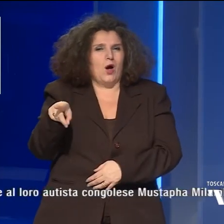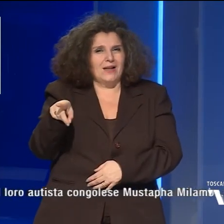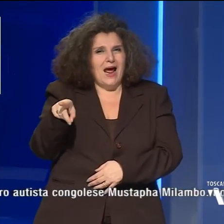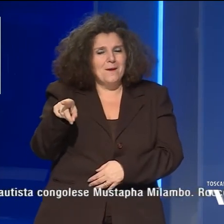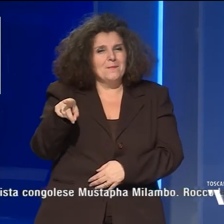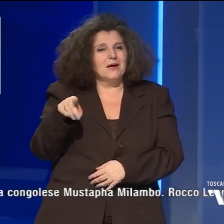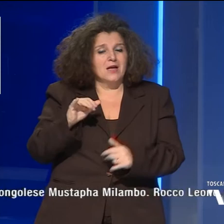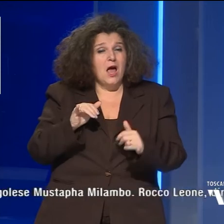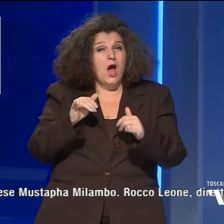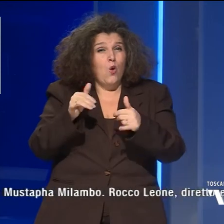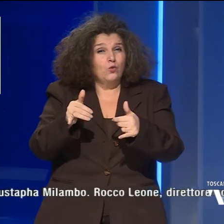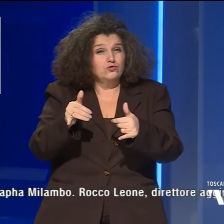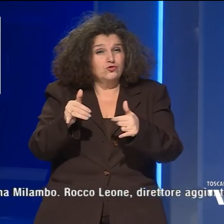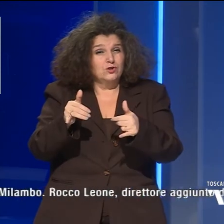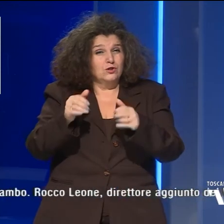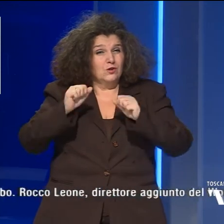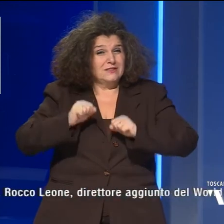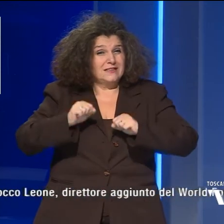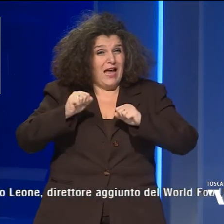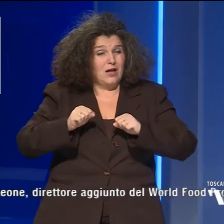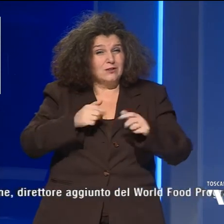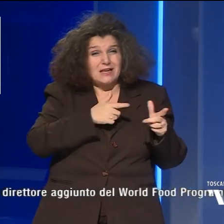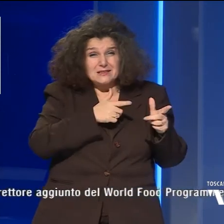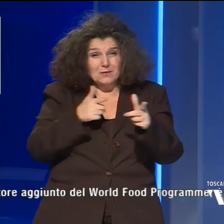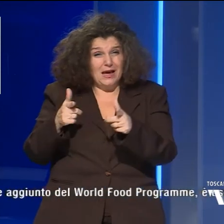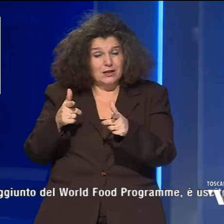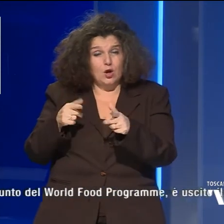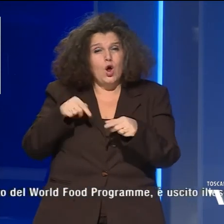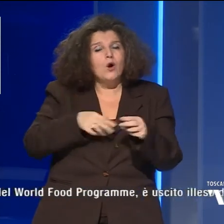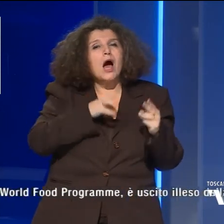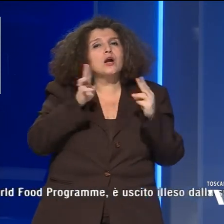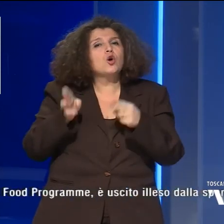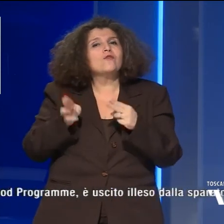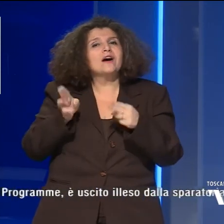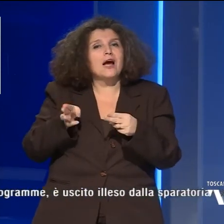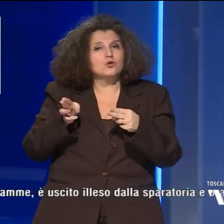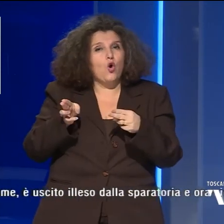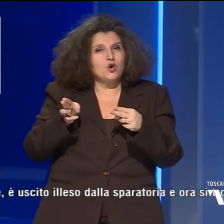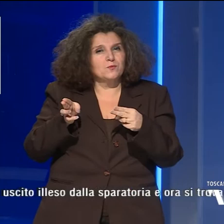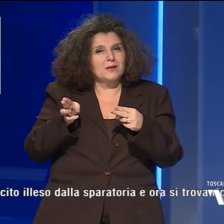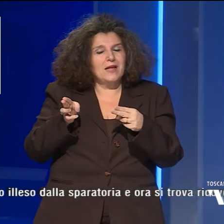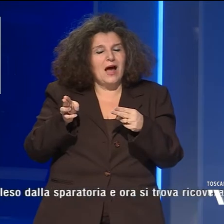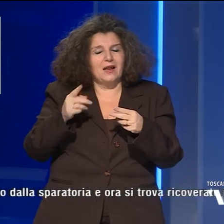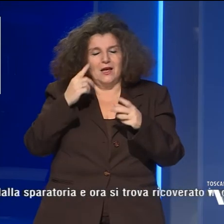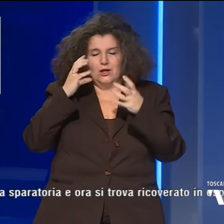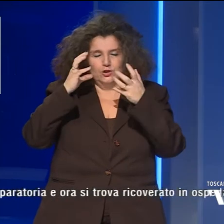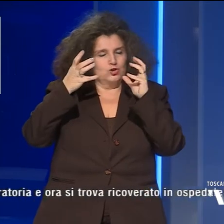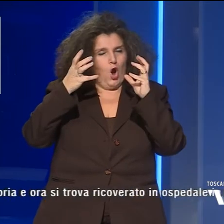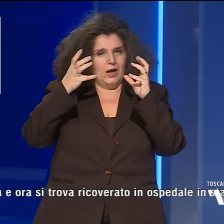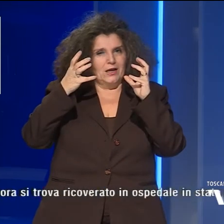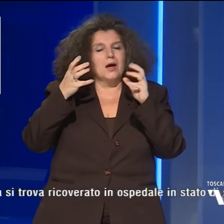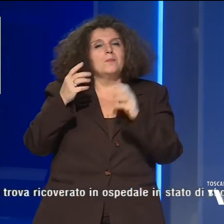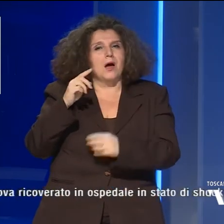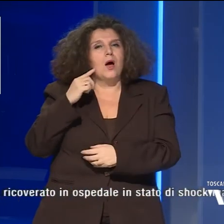che è uscito illeso dalla sparatoria e adesso si trova ricoverato in ospedale, in stato di shock ma in